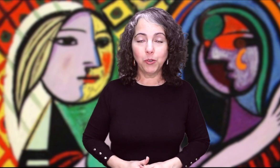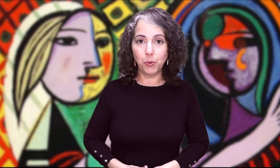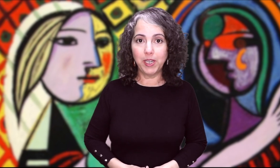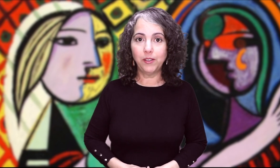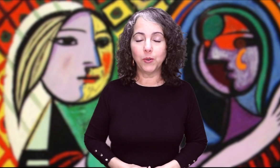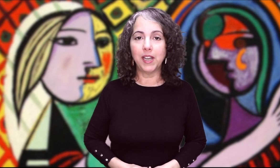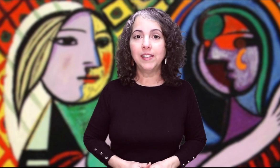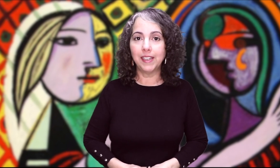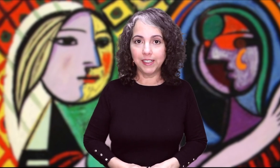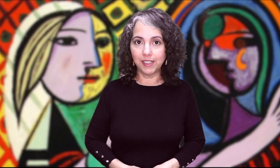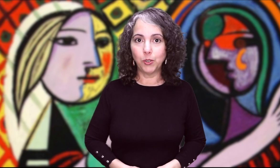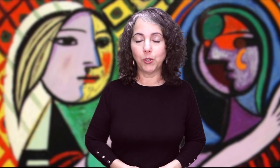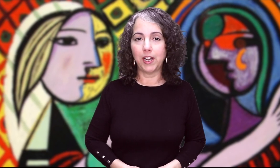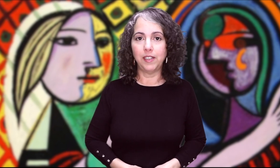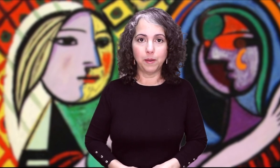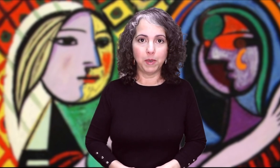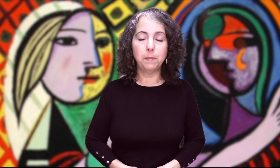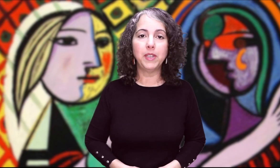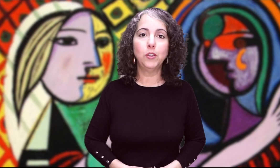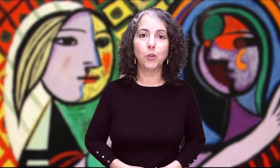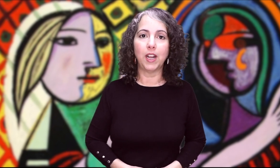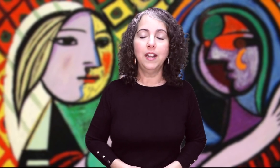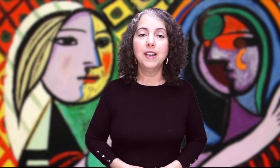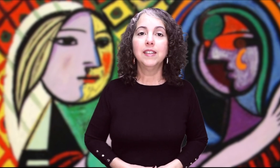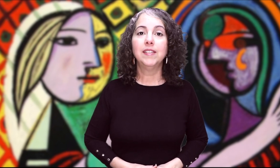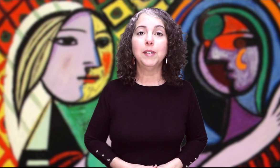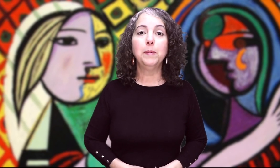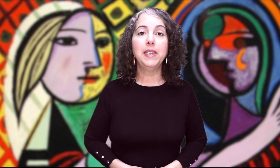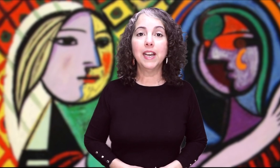La historia de Silvina